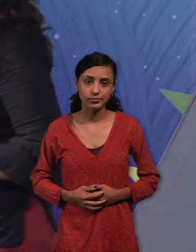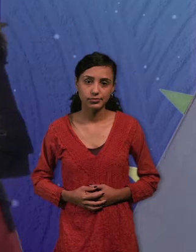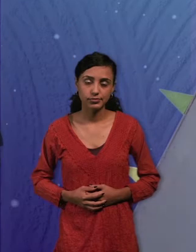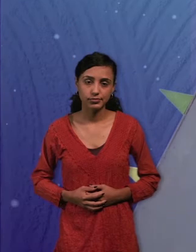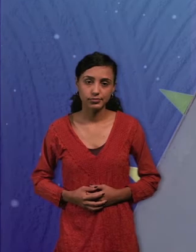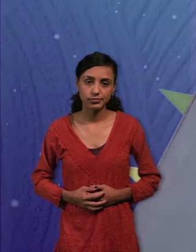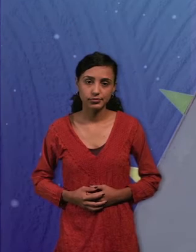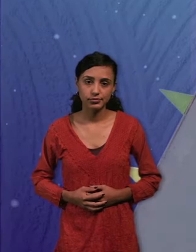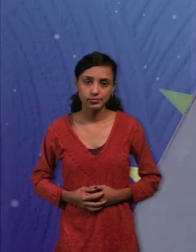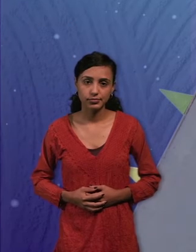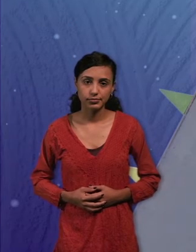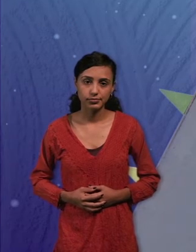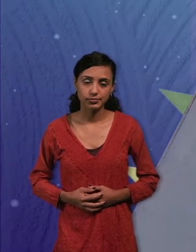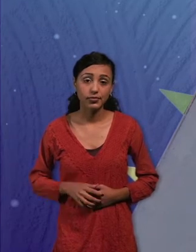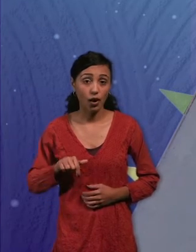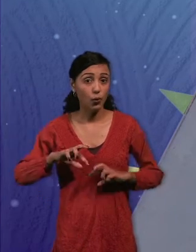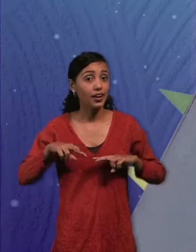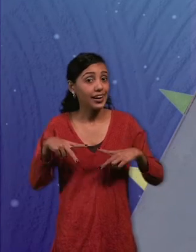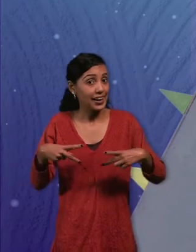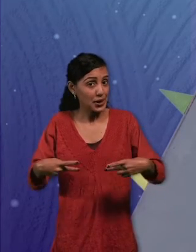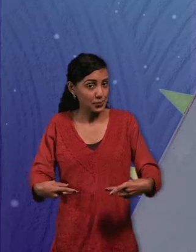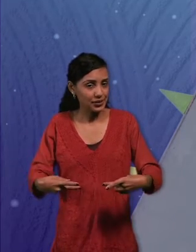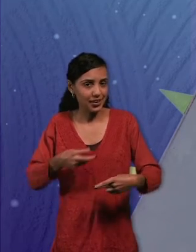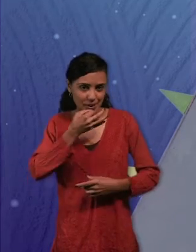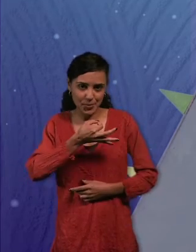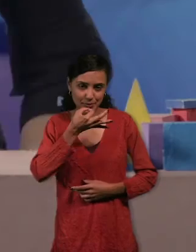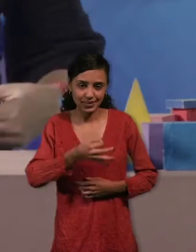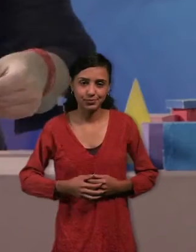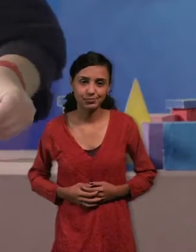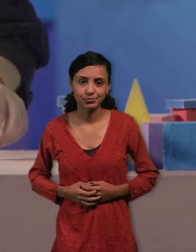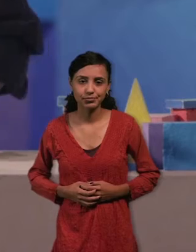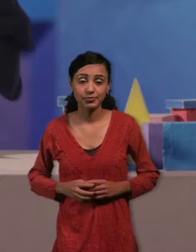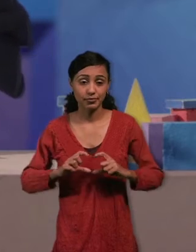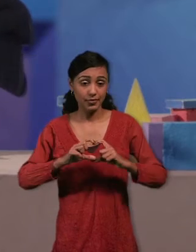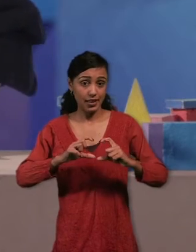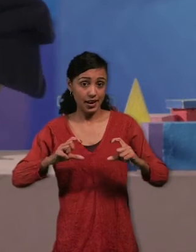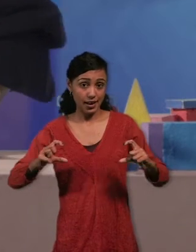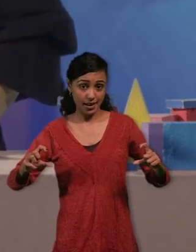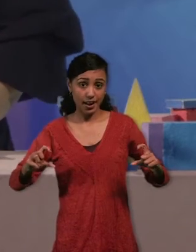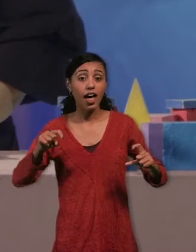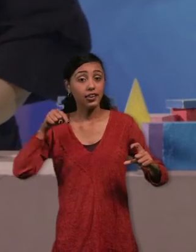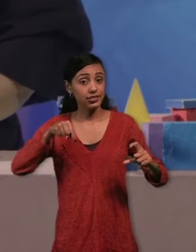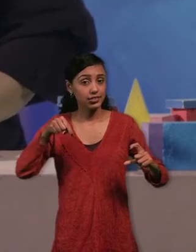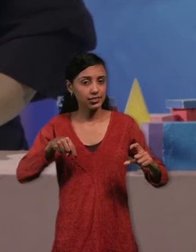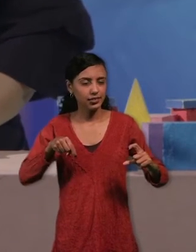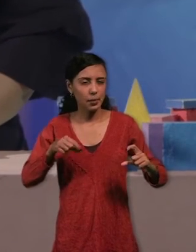Vamos a repetir esa explicación con la regla en la cual los movimientos están más pegaditos.